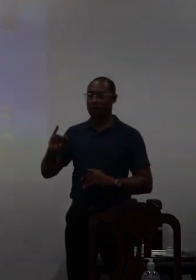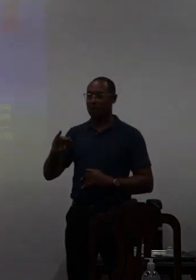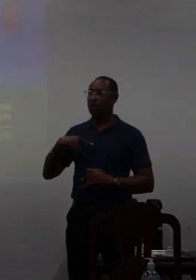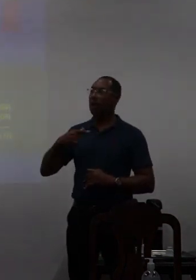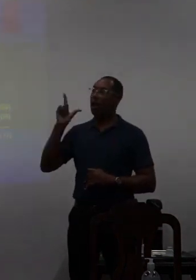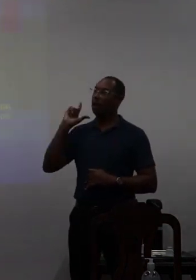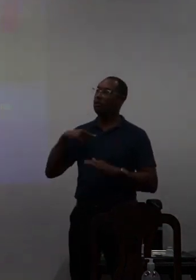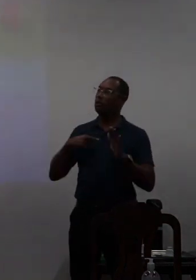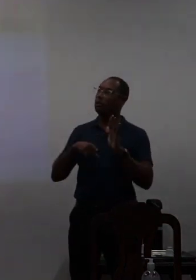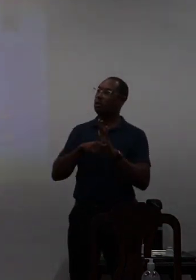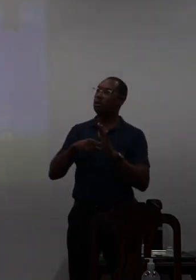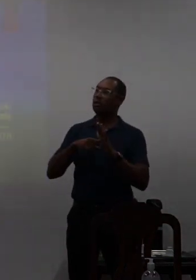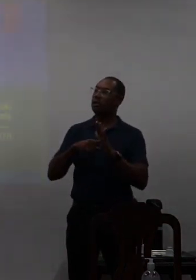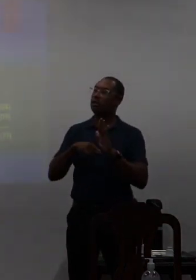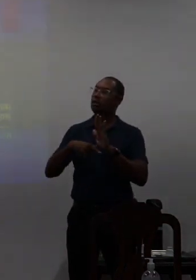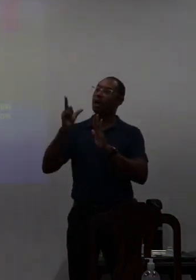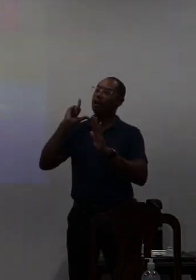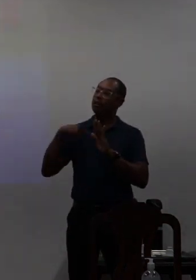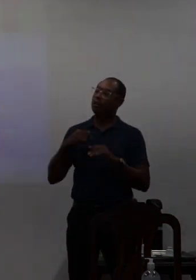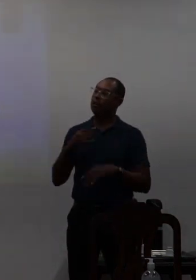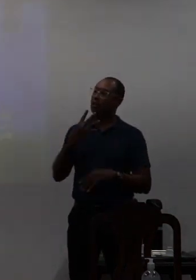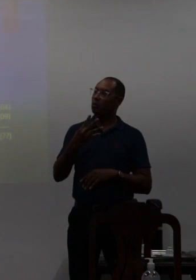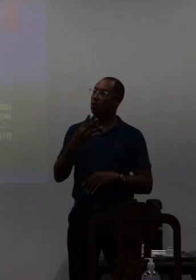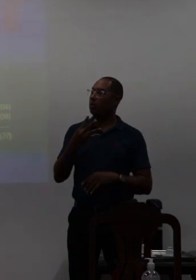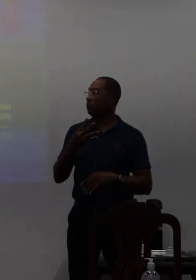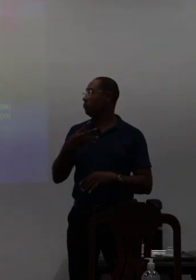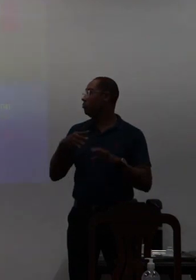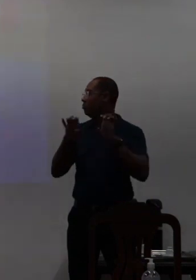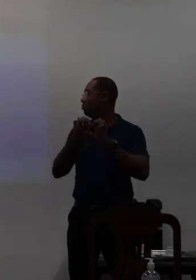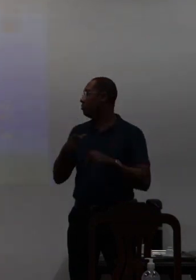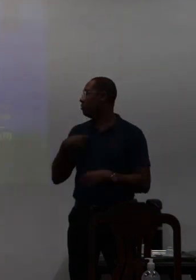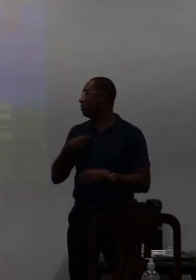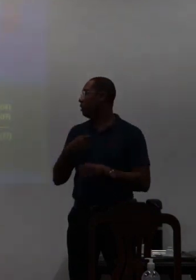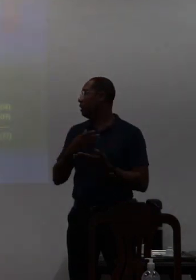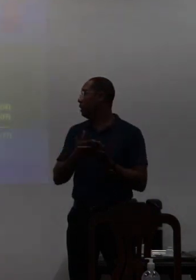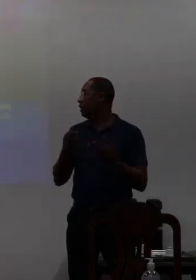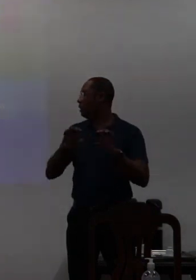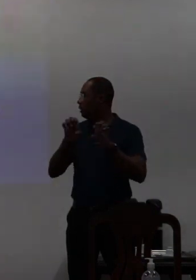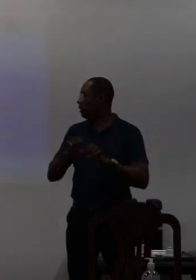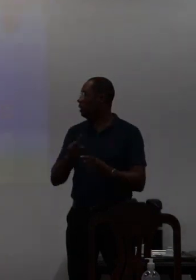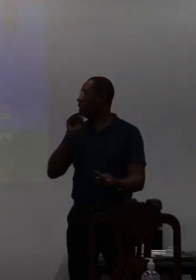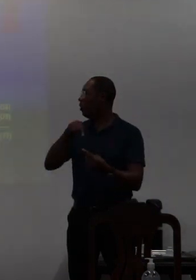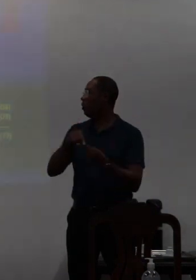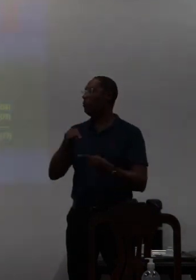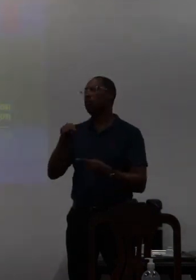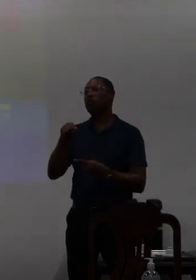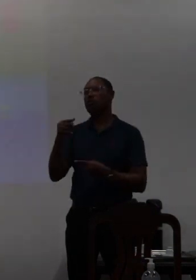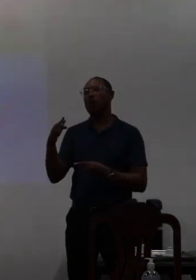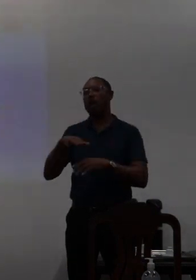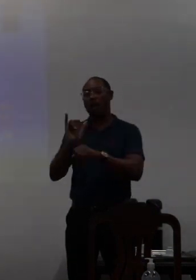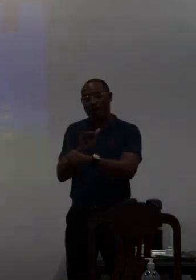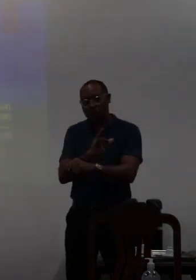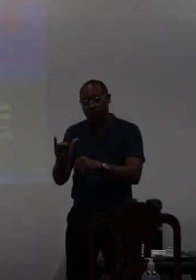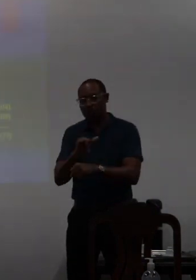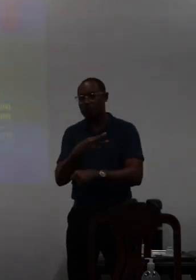era quatro obras estruturantes 42 objetivos estratégicos